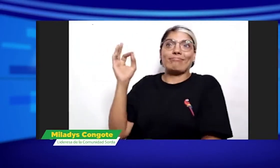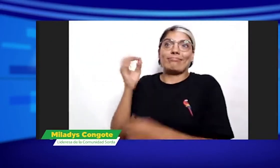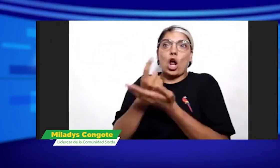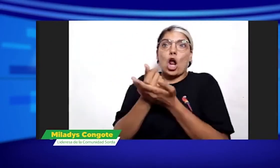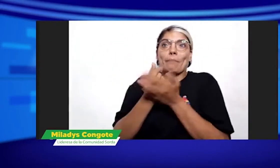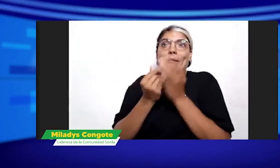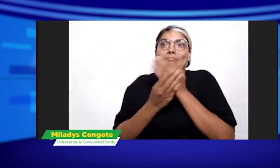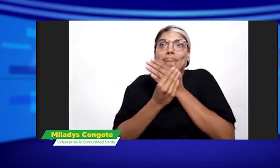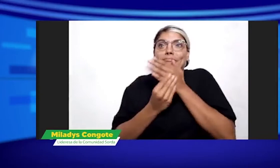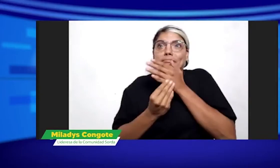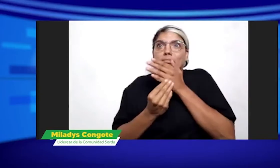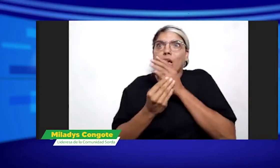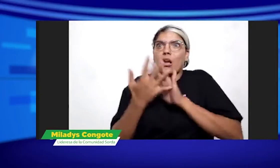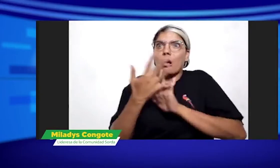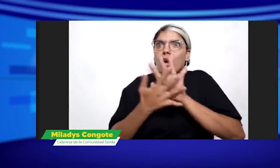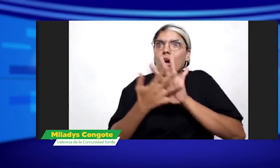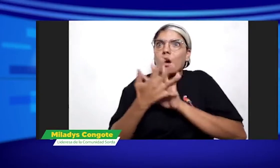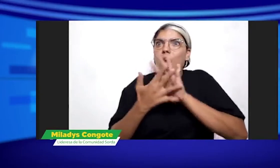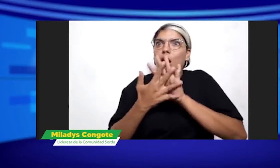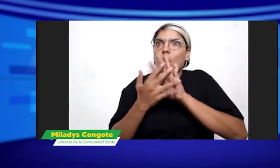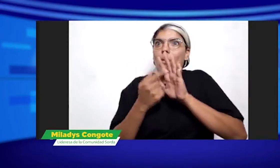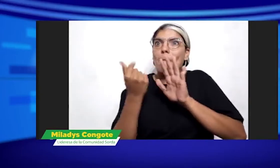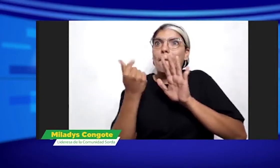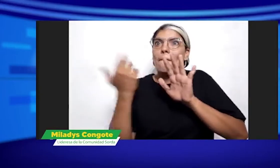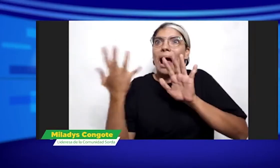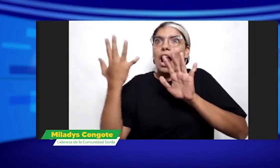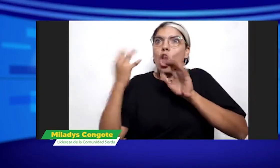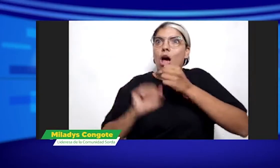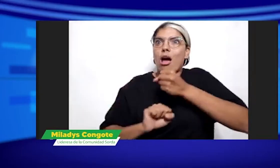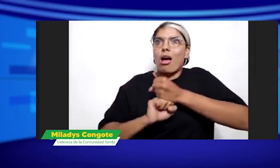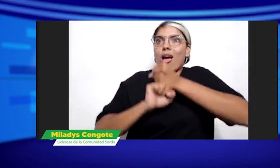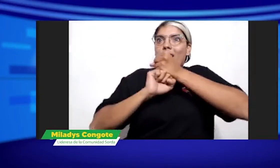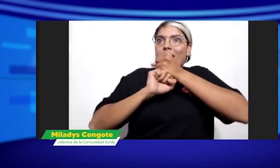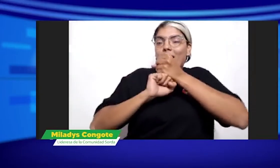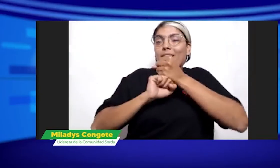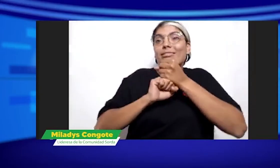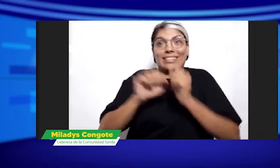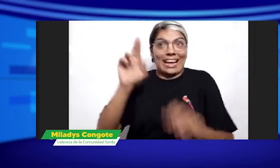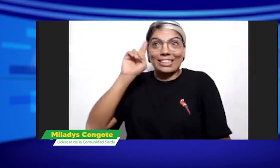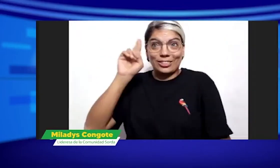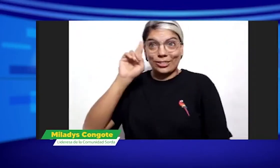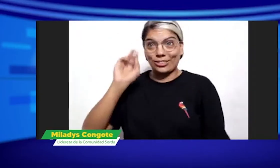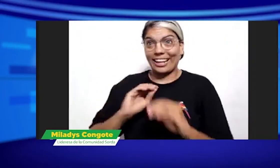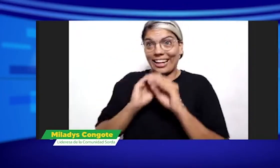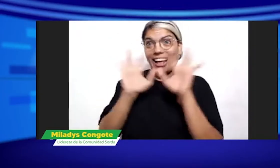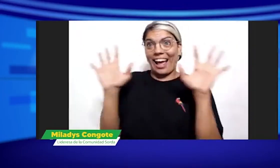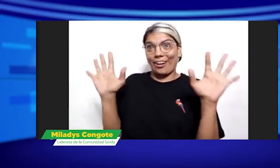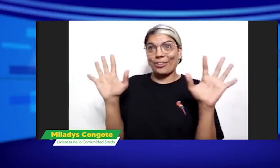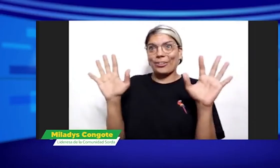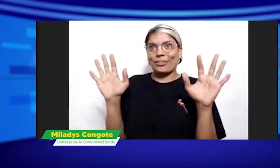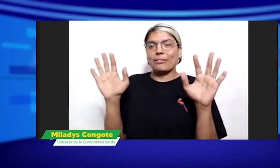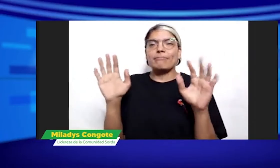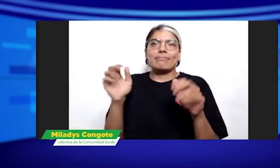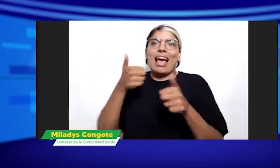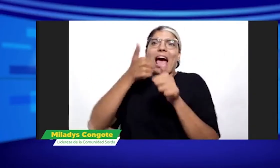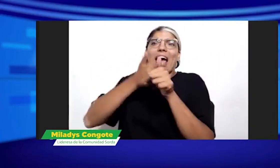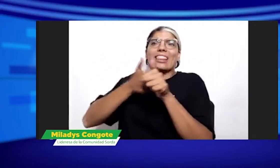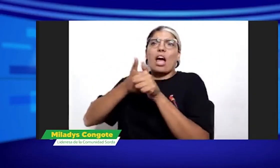está en una situación precaria, son pobres, ¿sí? La lengua de señas tiene un valor y estamos,